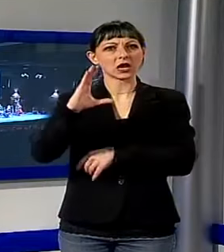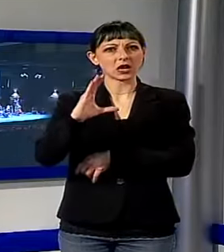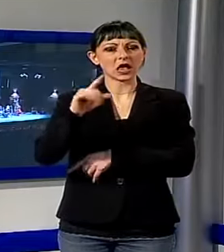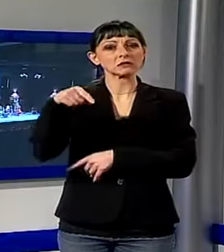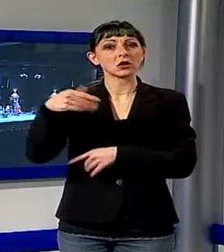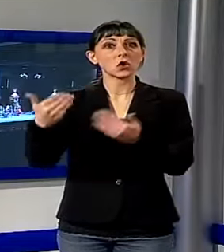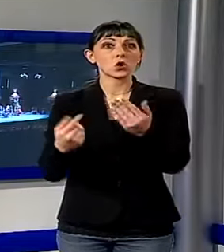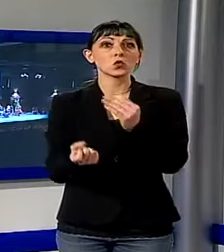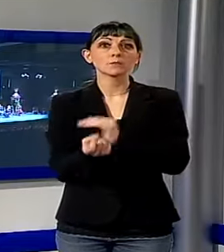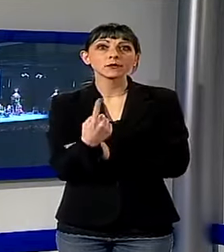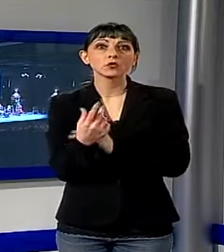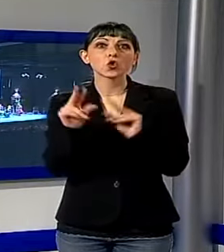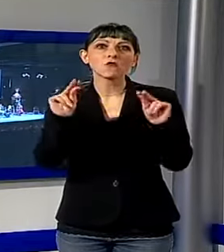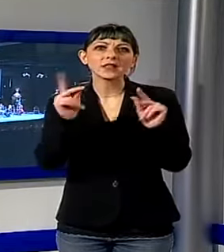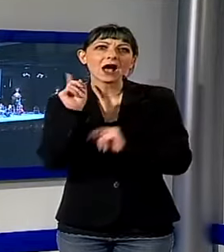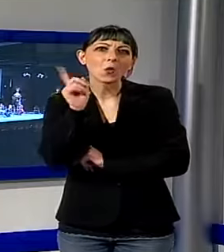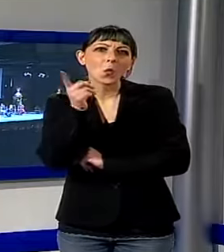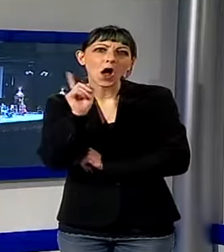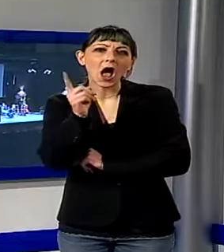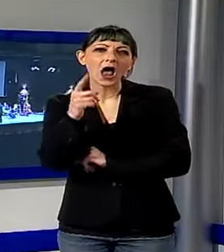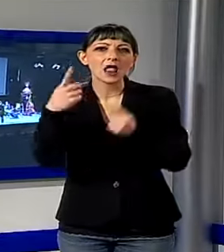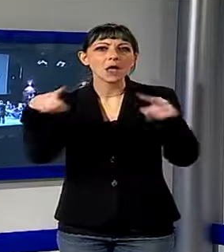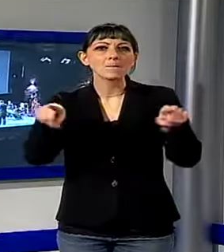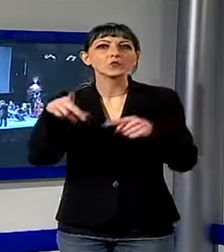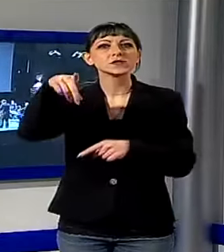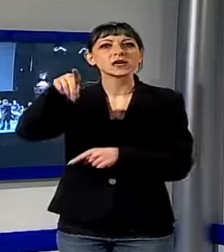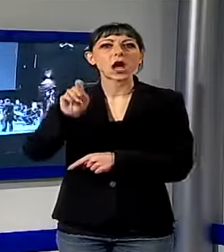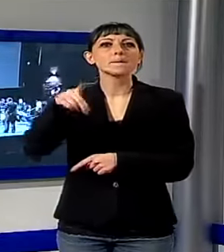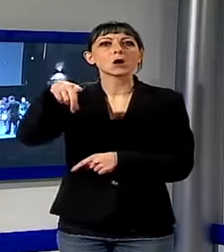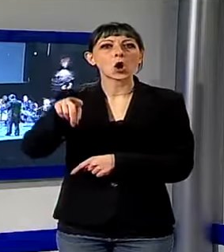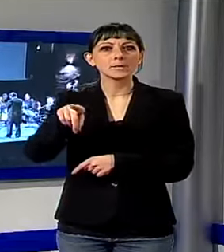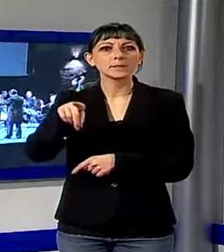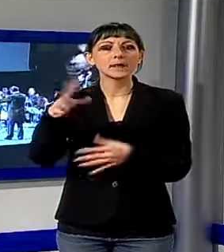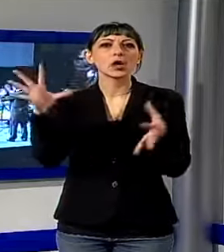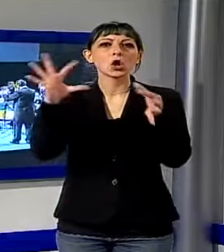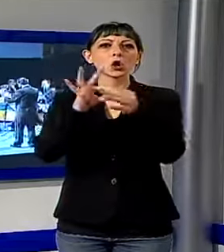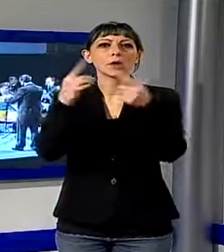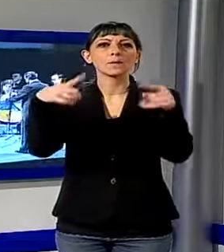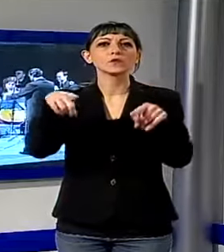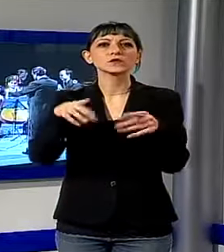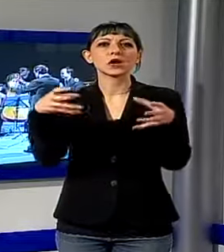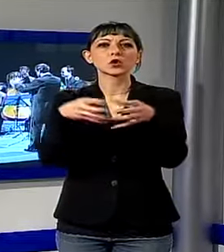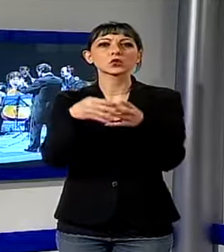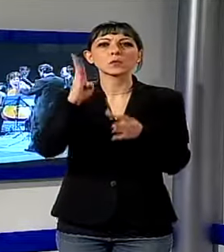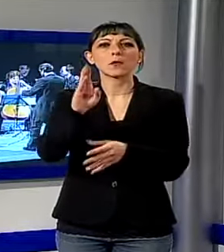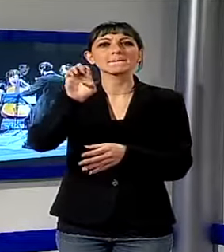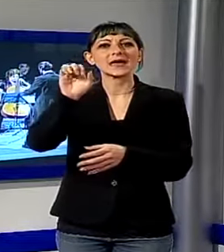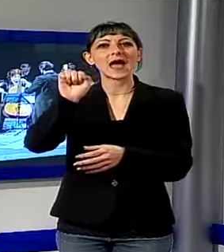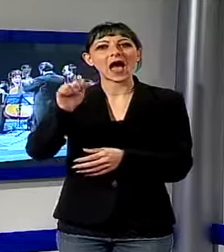spettacolo tutto dedicato alle canzoni più belle dei Beatles ideato dal maestro Gian Domenico Anellino sul palco ci saranno